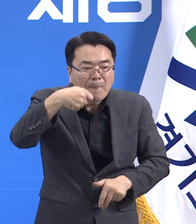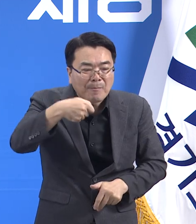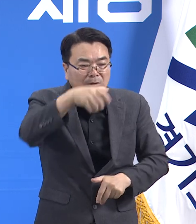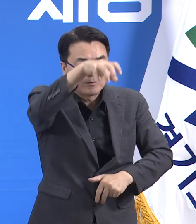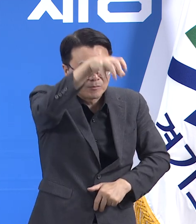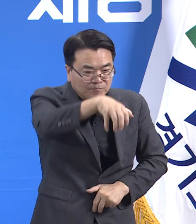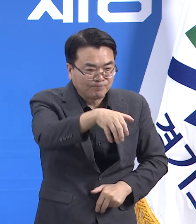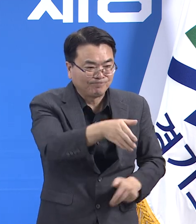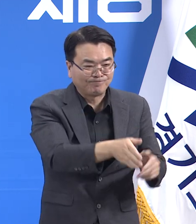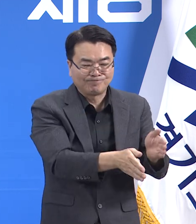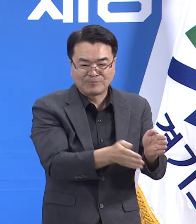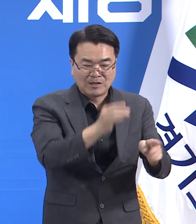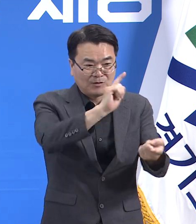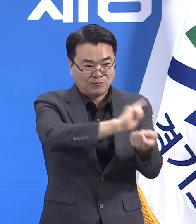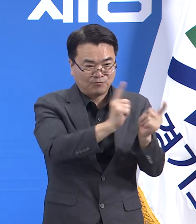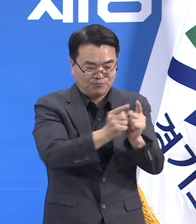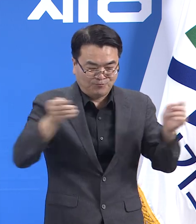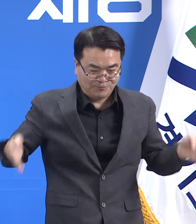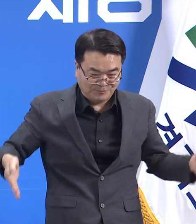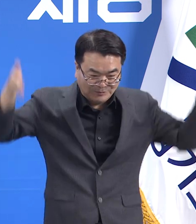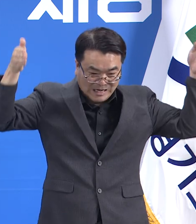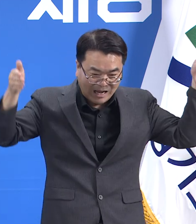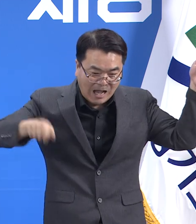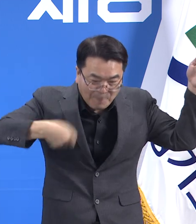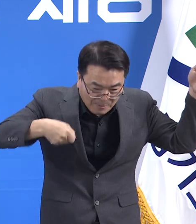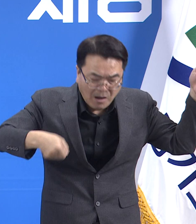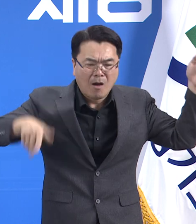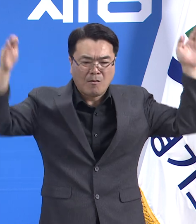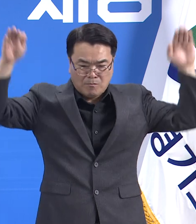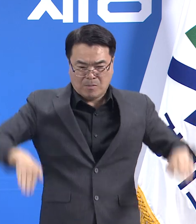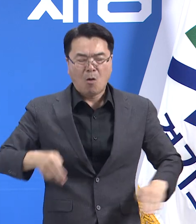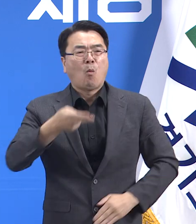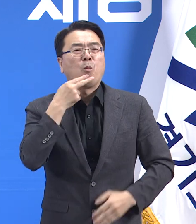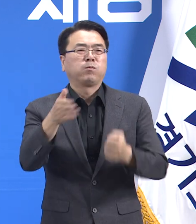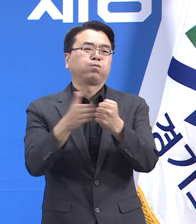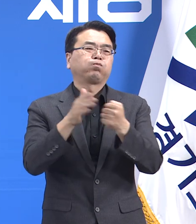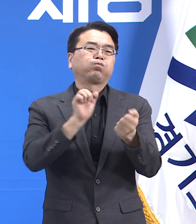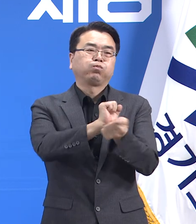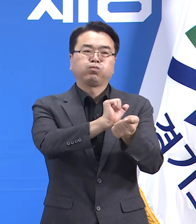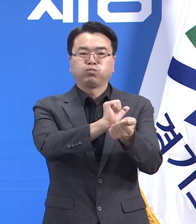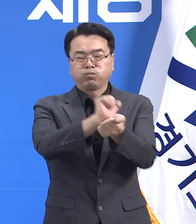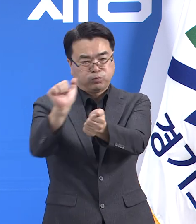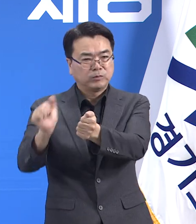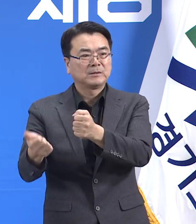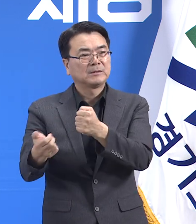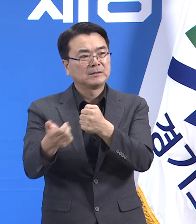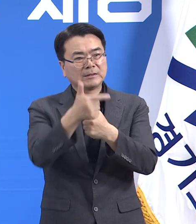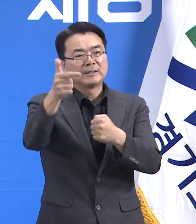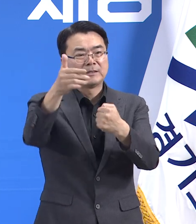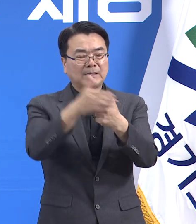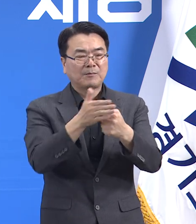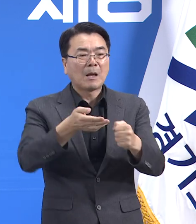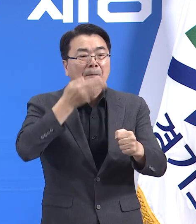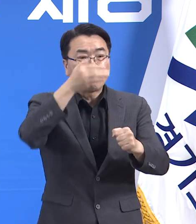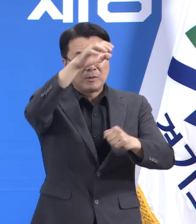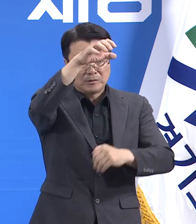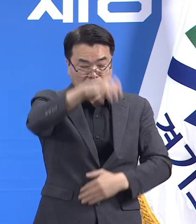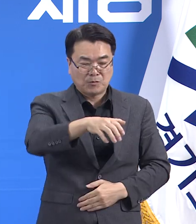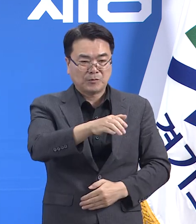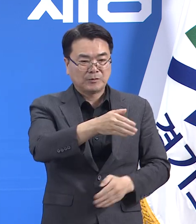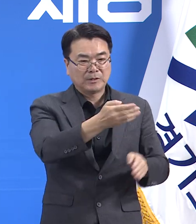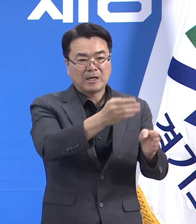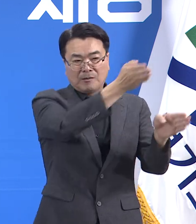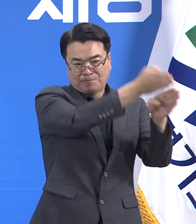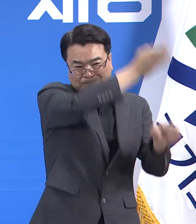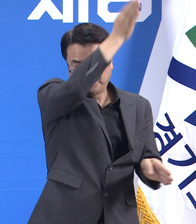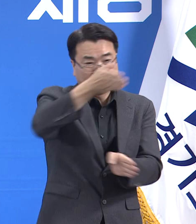등이 설치되어 있지 않아 환염에 취약한 상황이었으며 이에 따라 식당 테이블 칸막이 설치를 공고하였습니다. 접속자